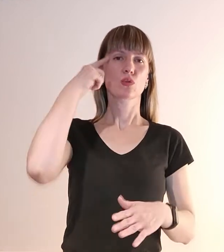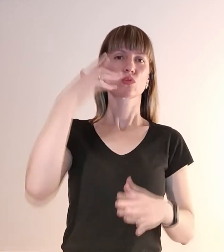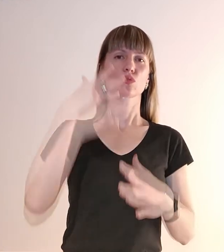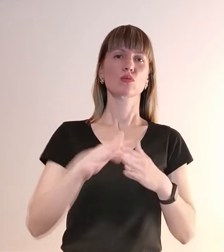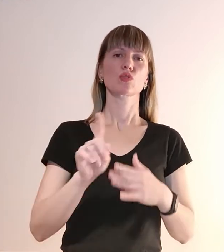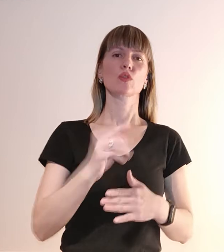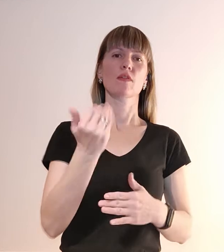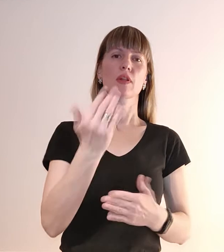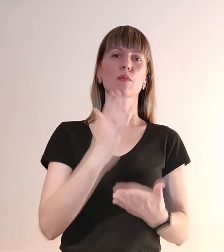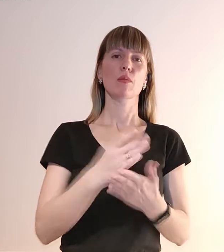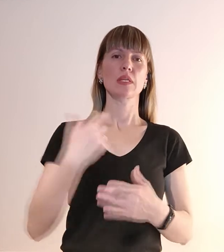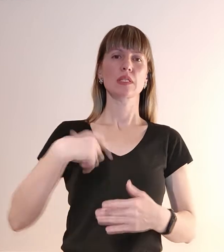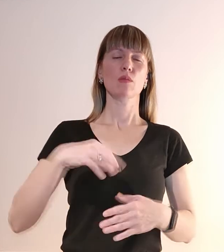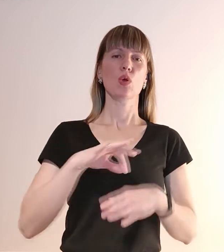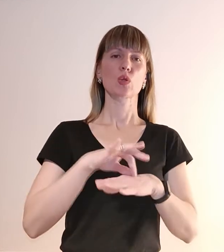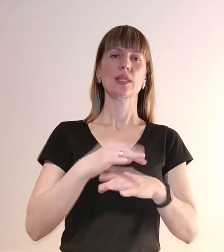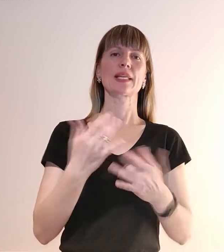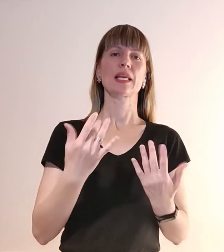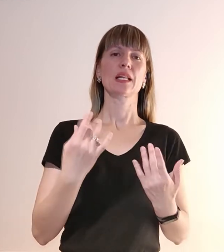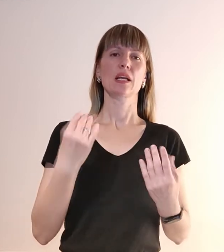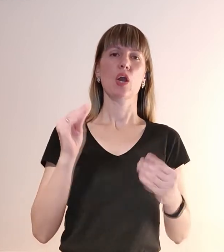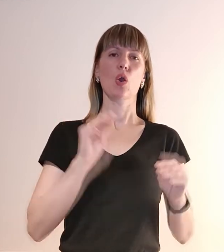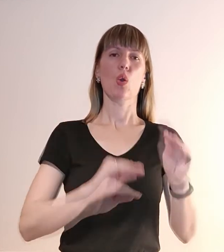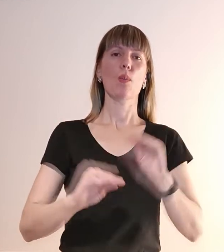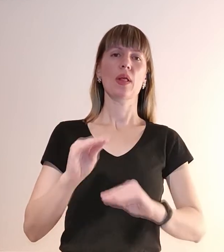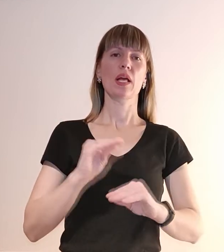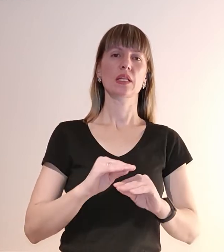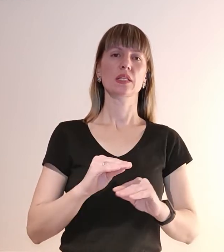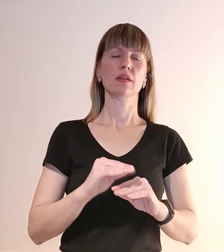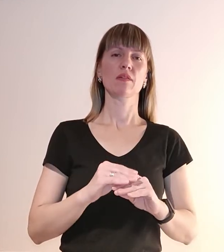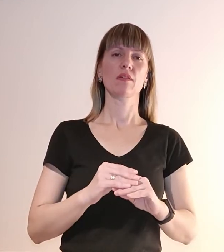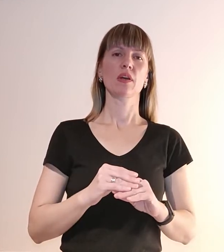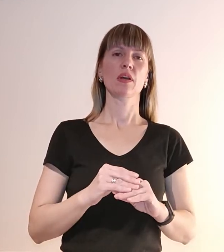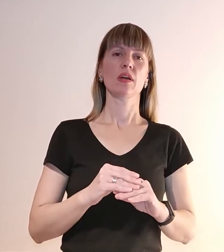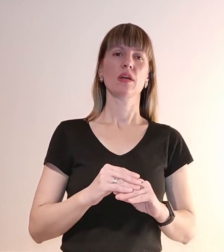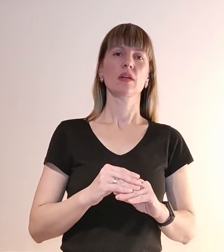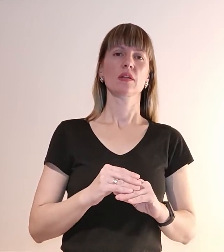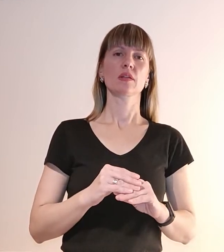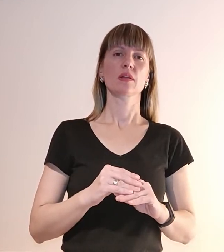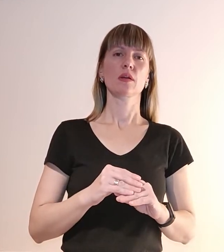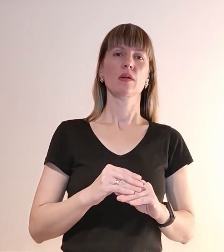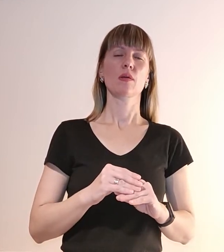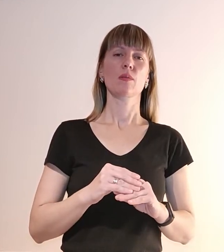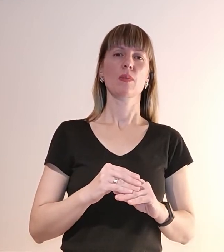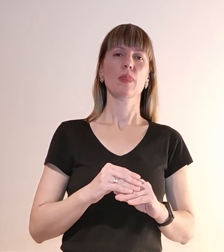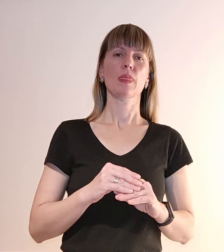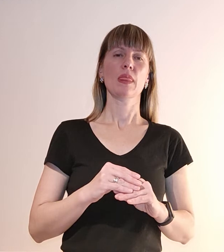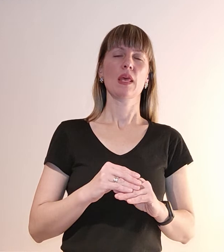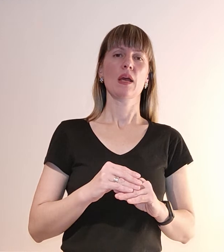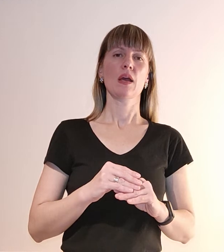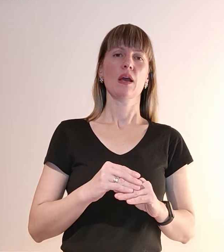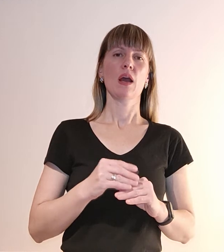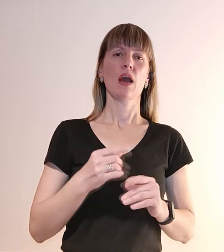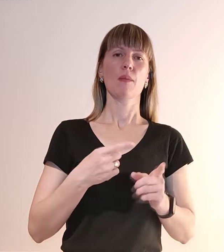має з собою носити кілька комплектів магазинів, щоб мати